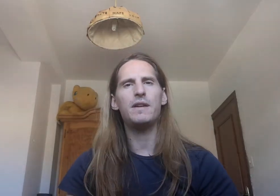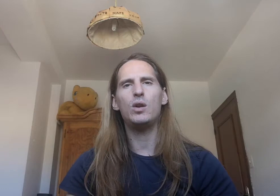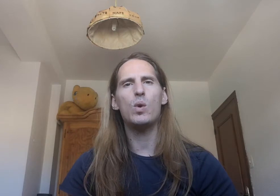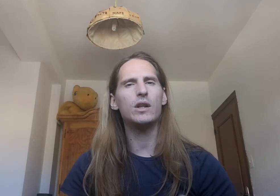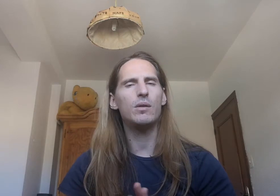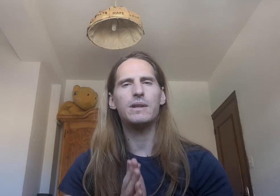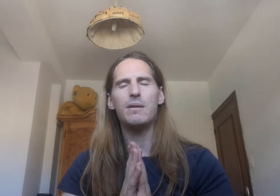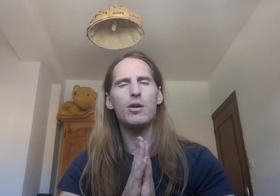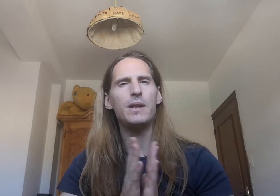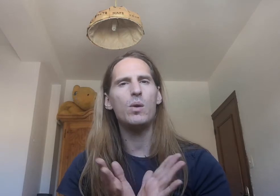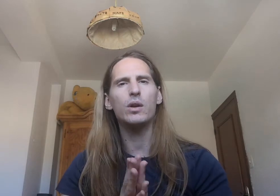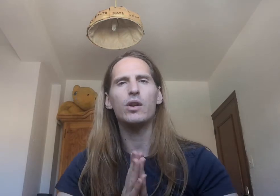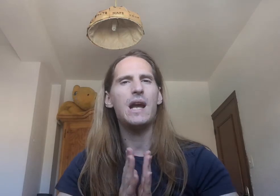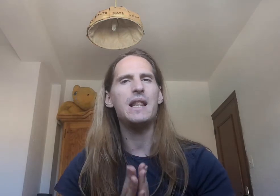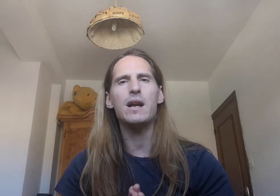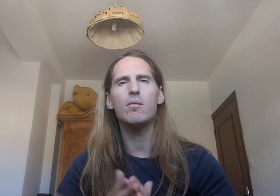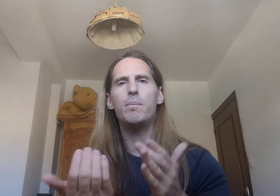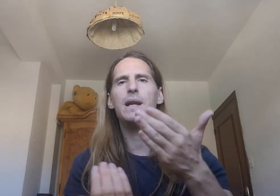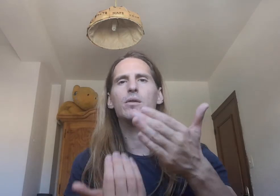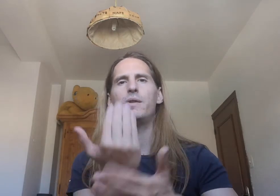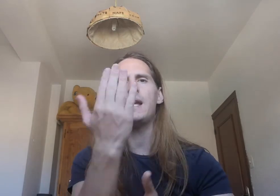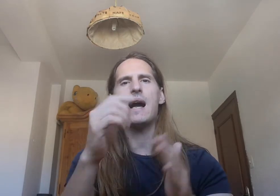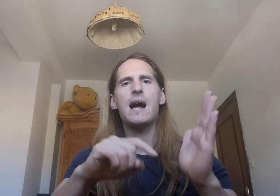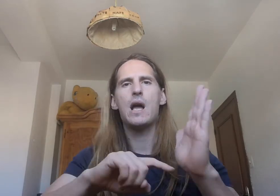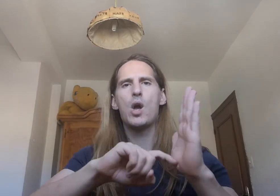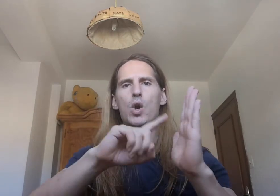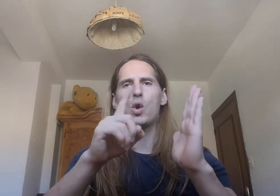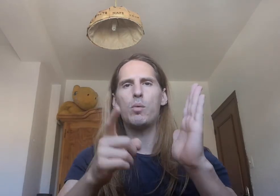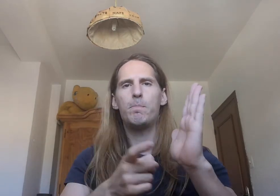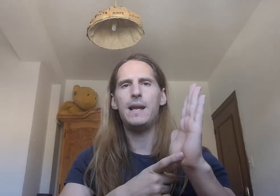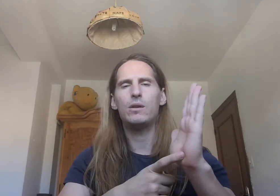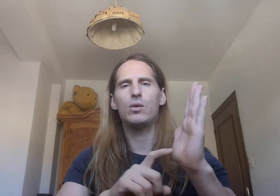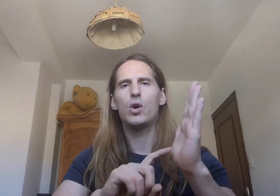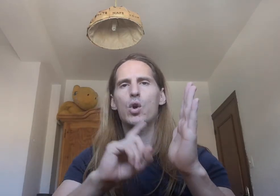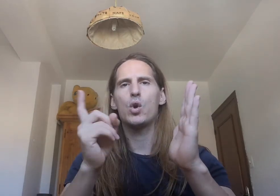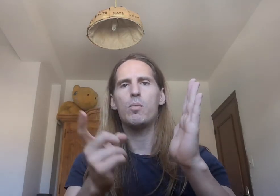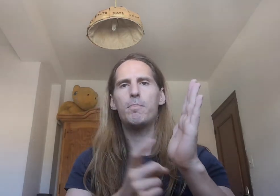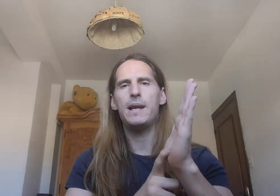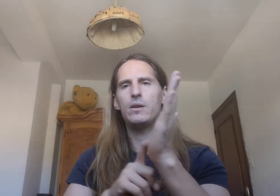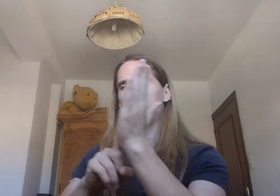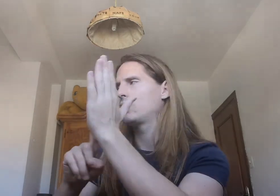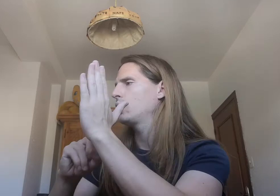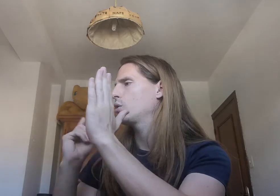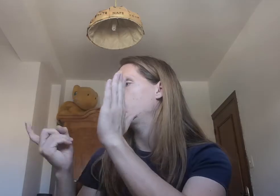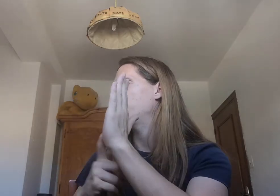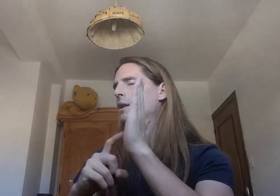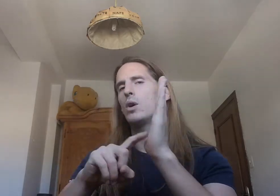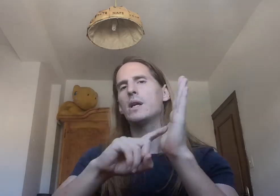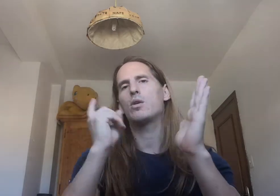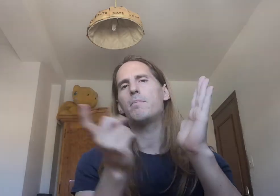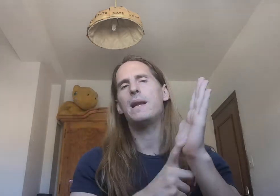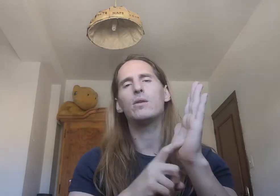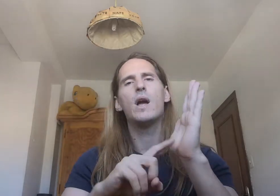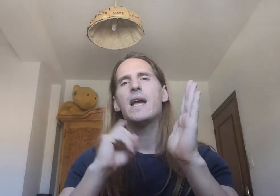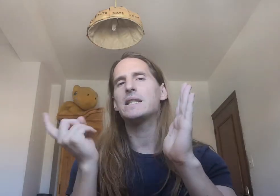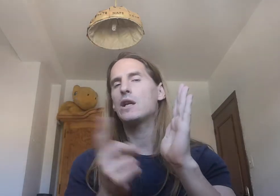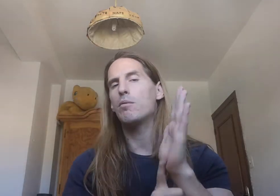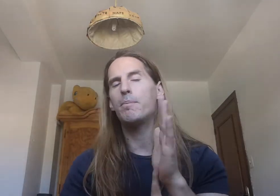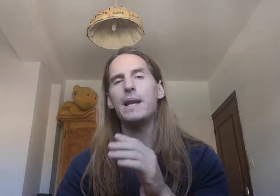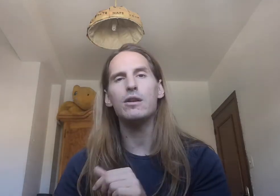24 Trabajo 24 El día completo Día Completo Completo Completo Completo Este completo